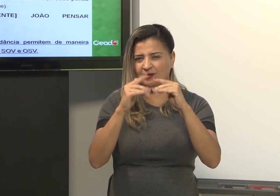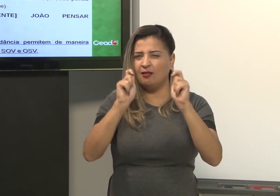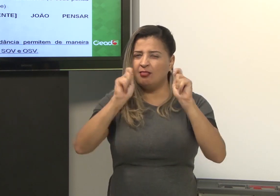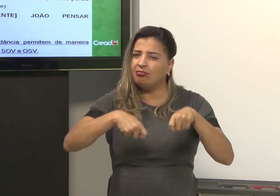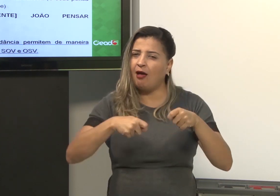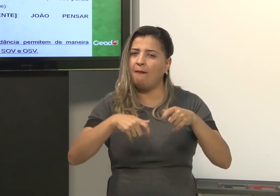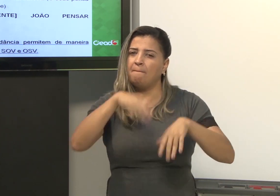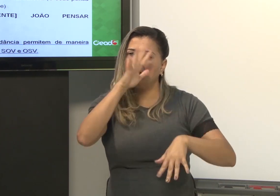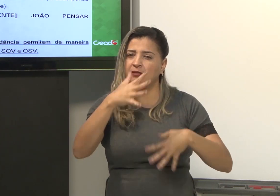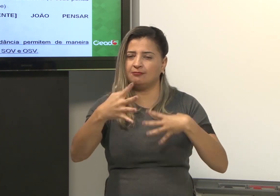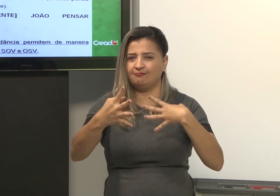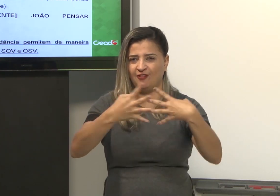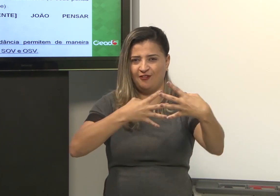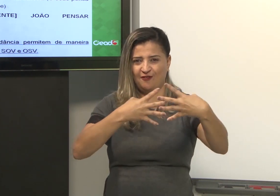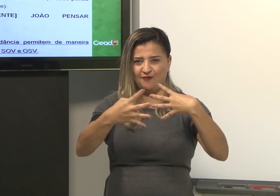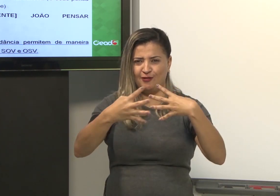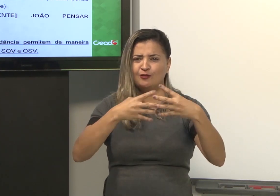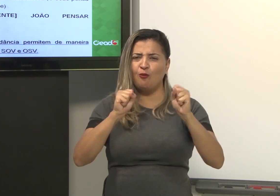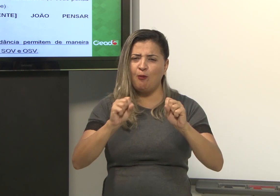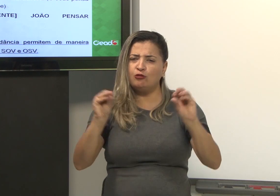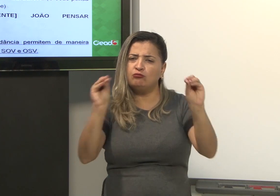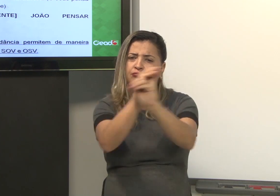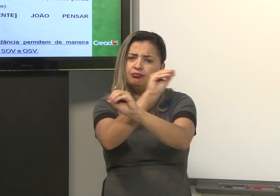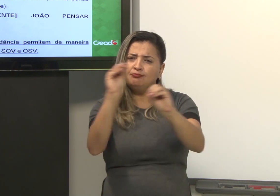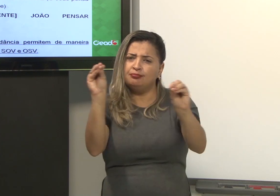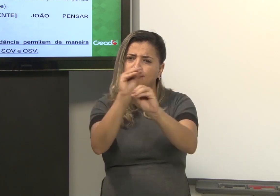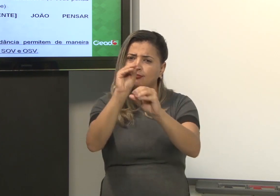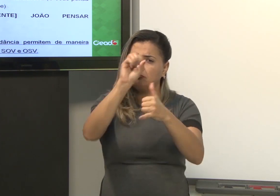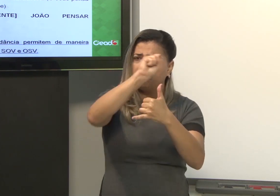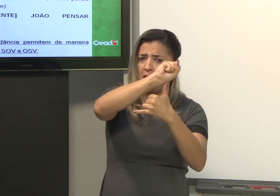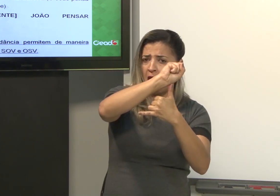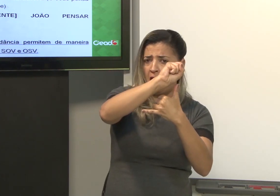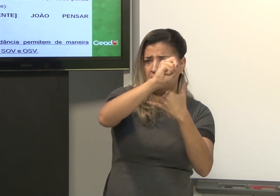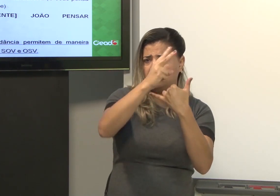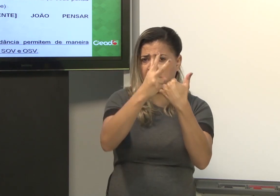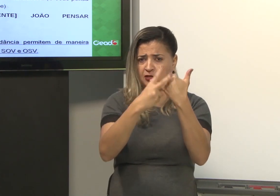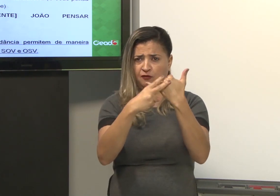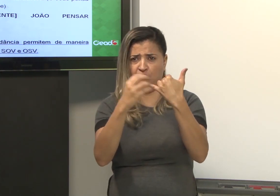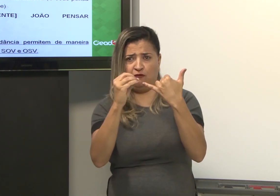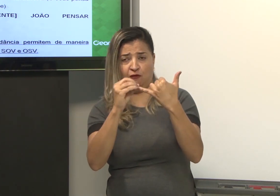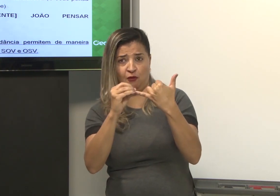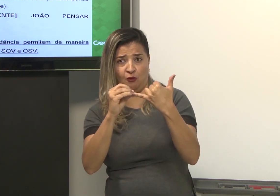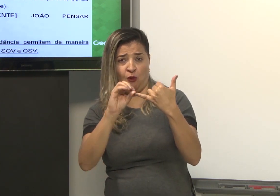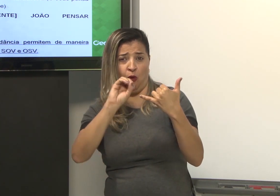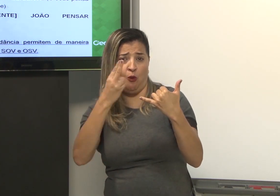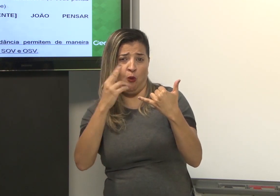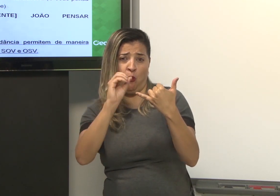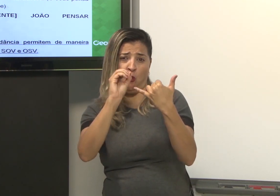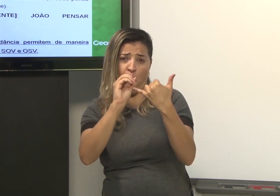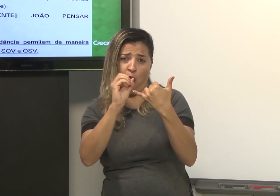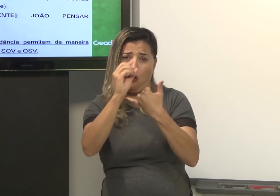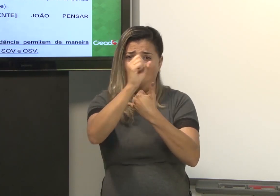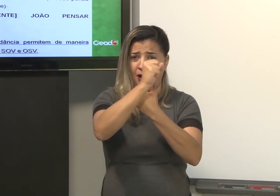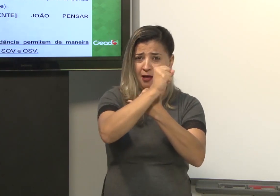Porque ele é mais flexível. Eu posso alterar e mudar de lugar. Sujeito, verbo, objeto. Ou objeto, sujeito e verbo.